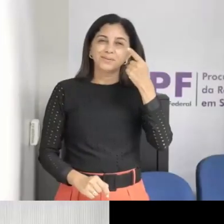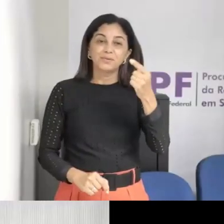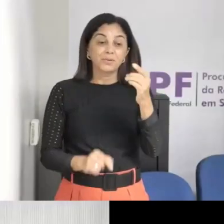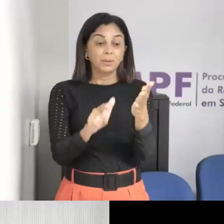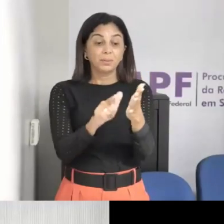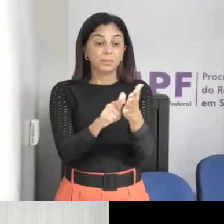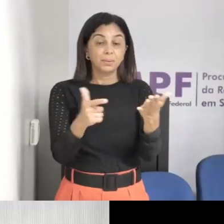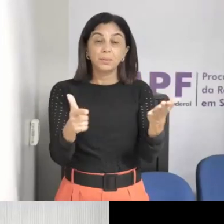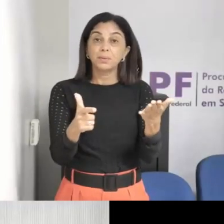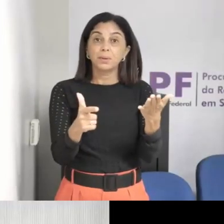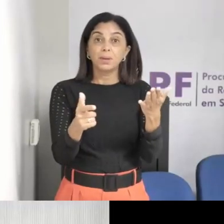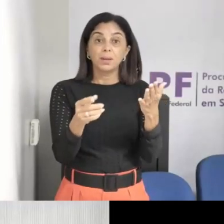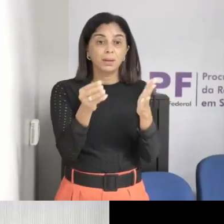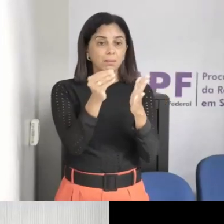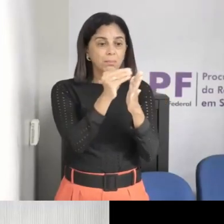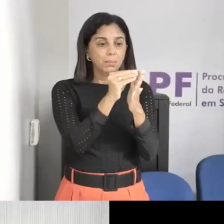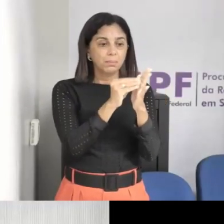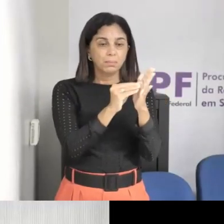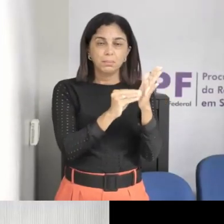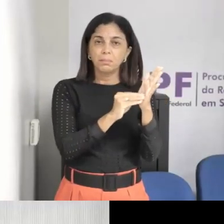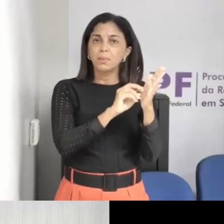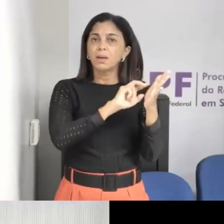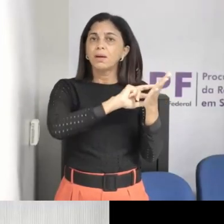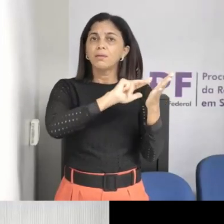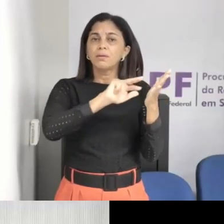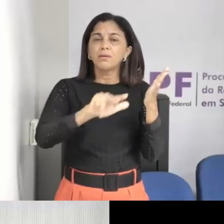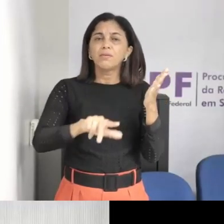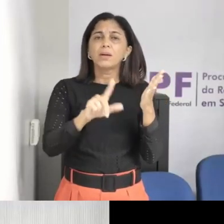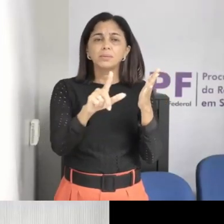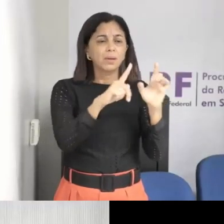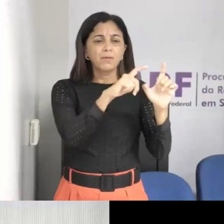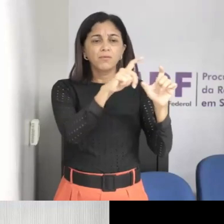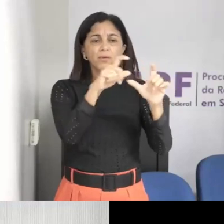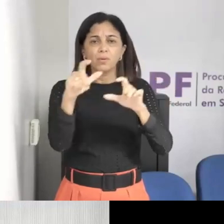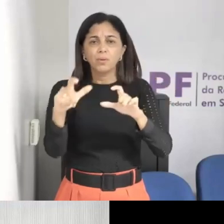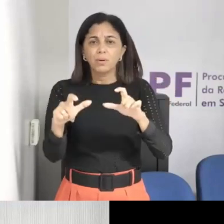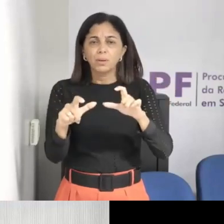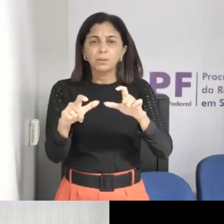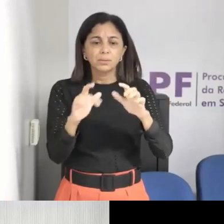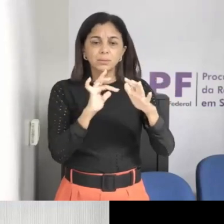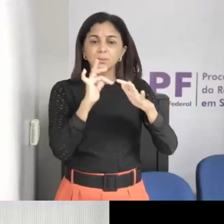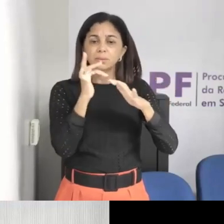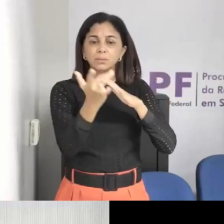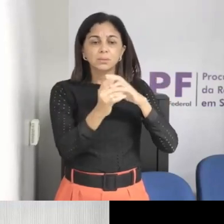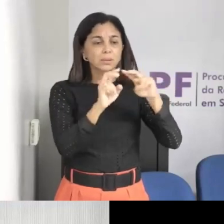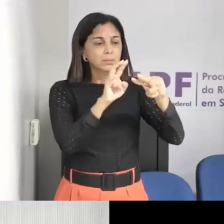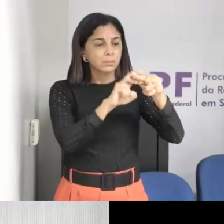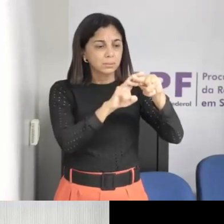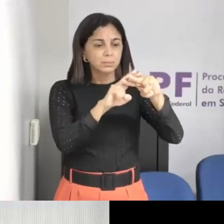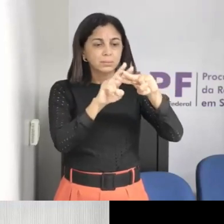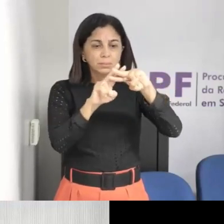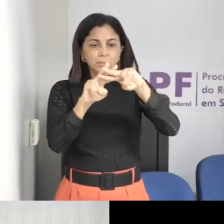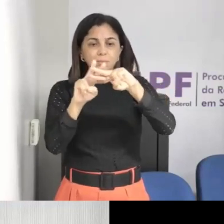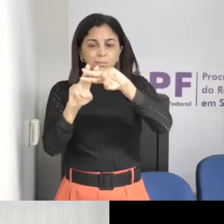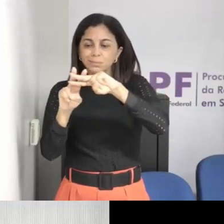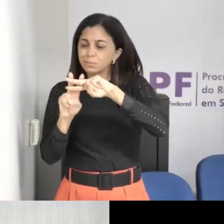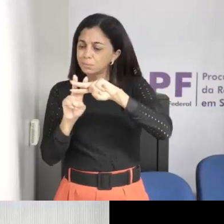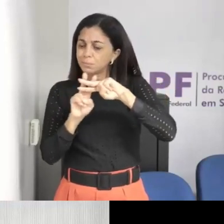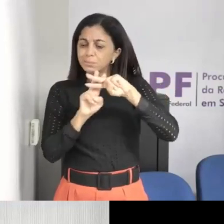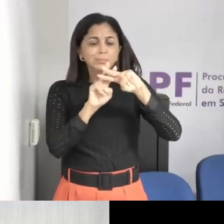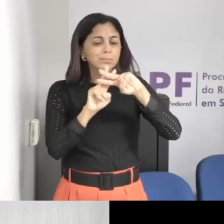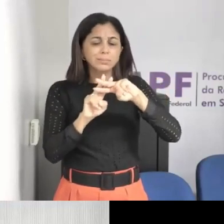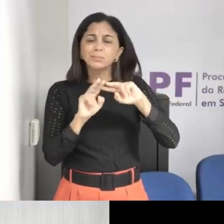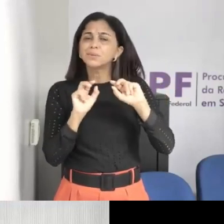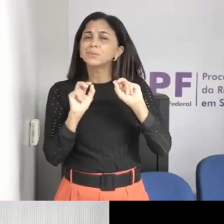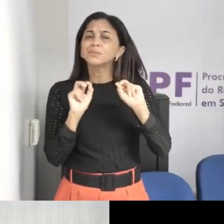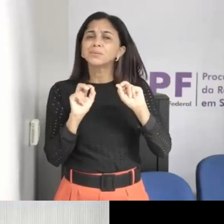as hashtags, né, o que se tem como um risco para essas crianças, né, porque a hashtag ela